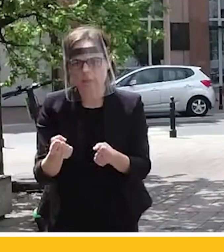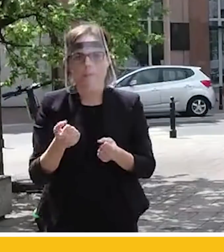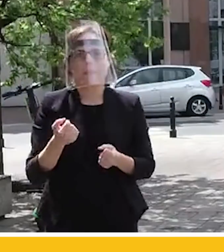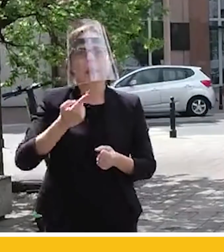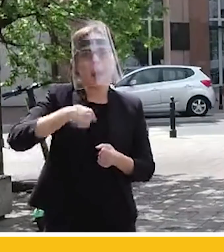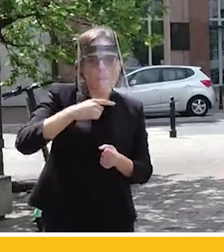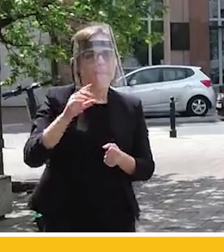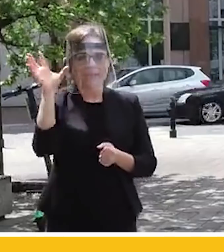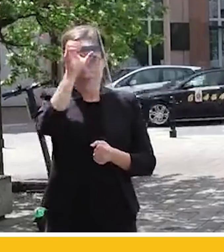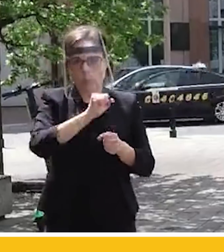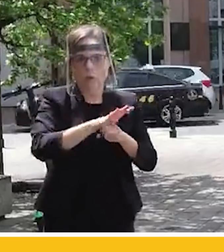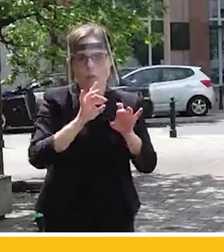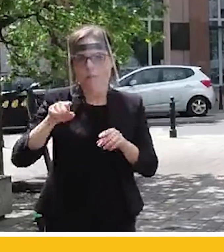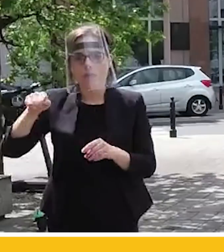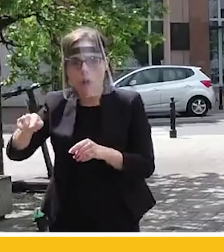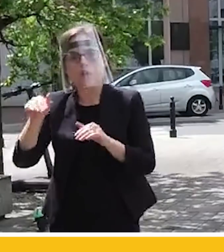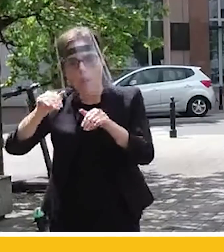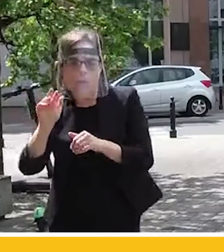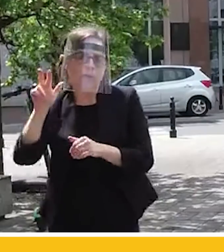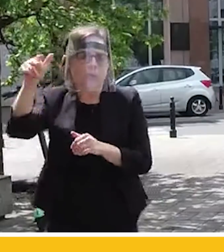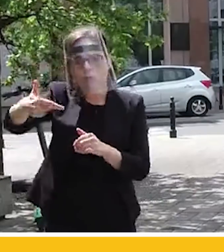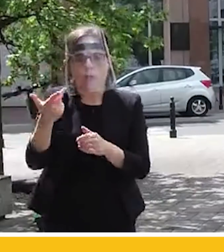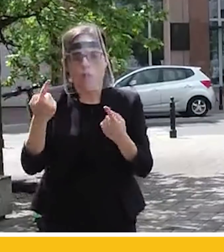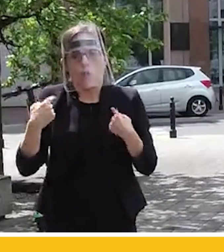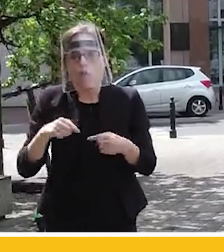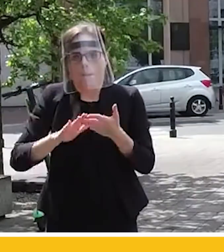pandemii, a ona za trzy lata może stać się osobą bezdomną.